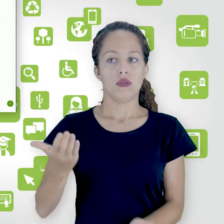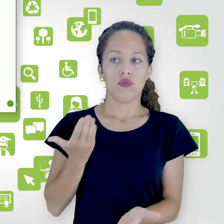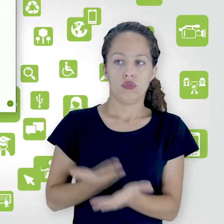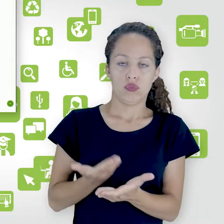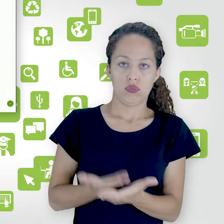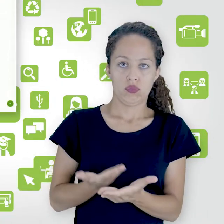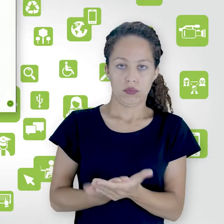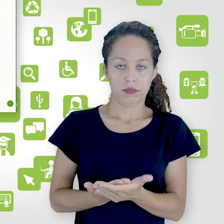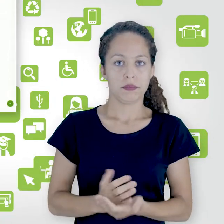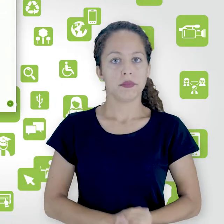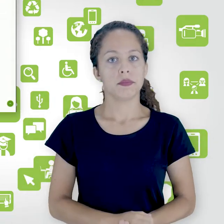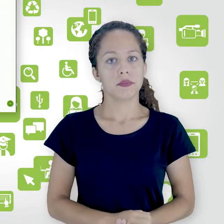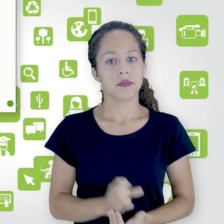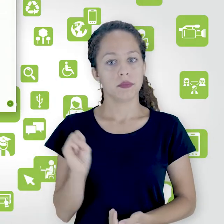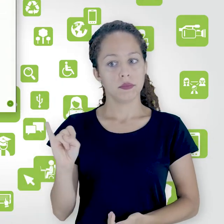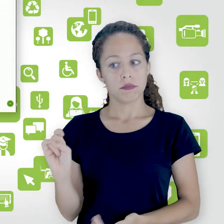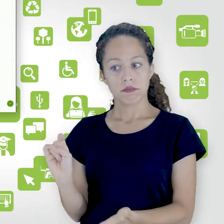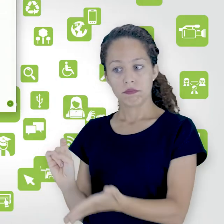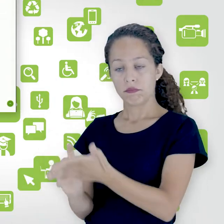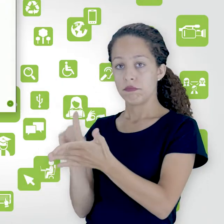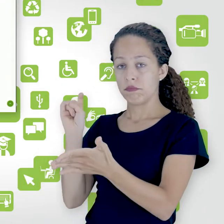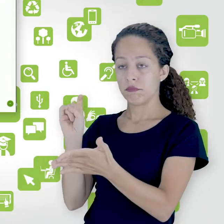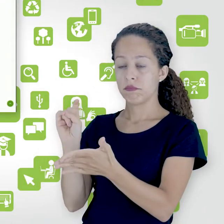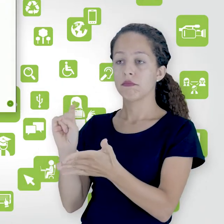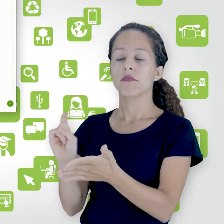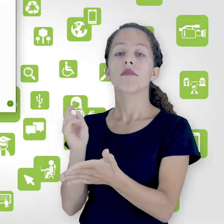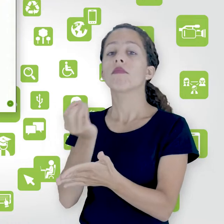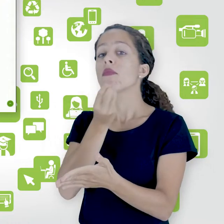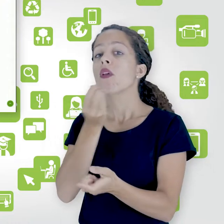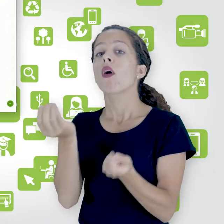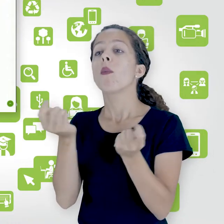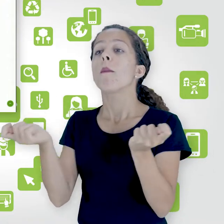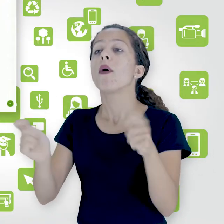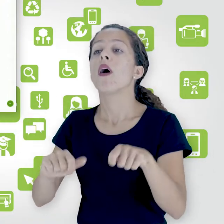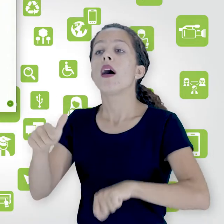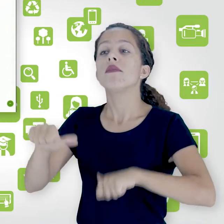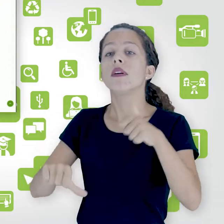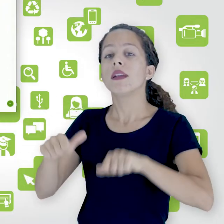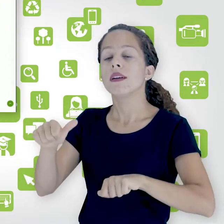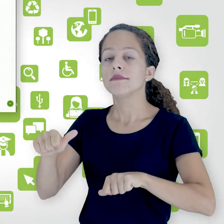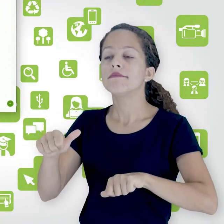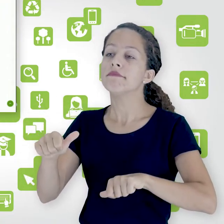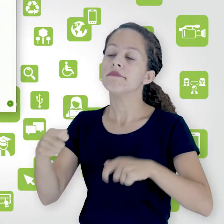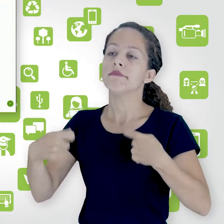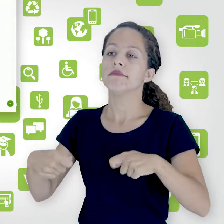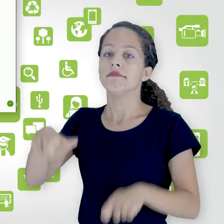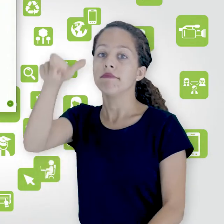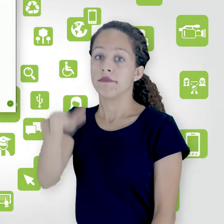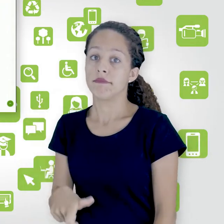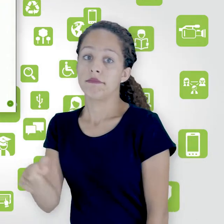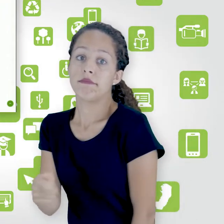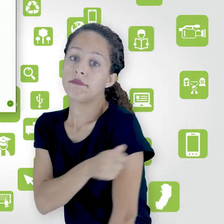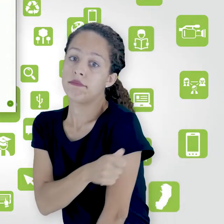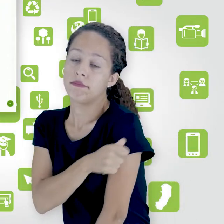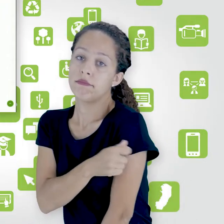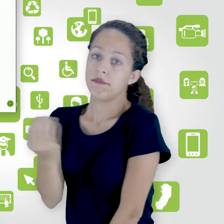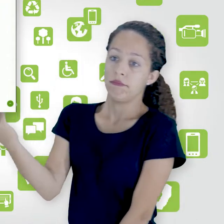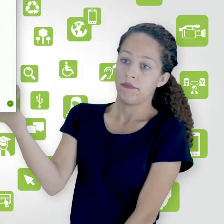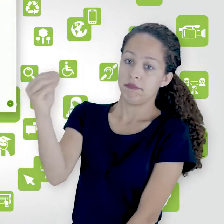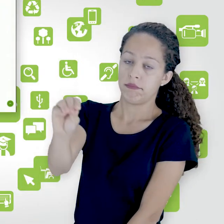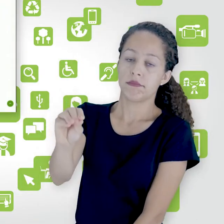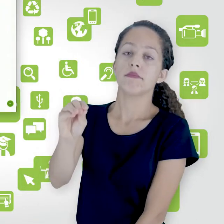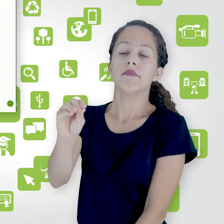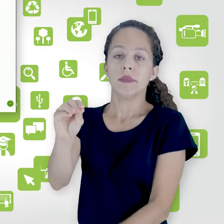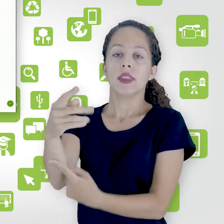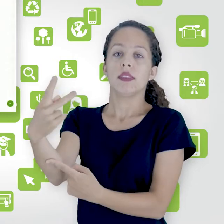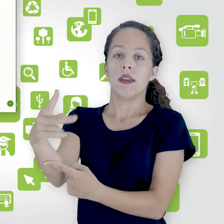estudos. Então, se eu habilitar aqui, só vai ser possível avaliar se o aluno postou o